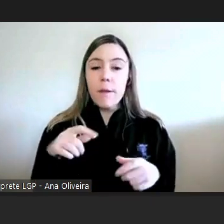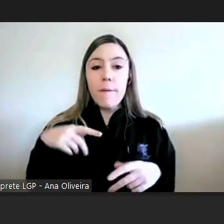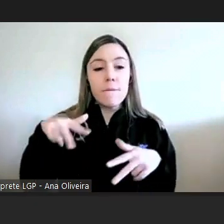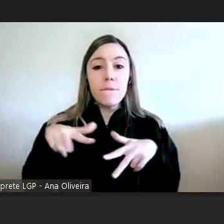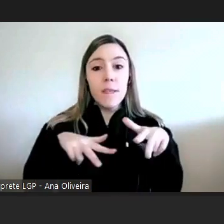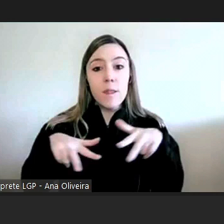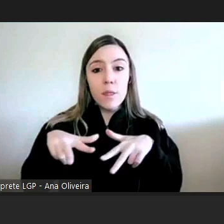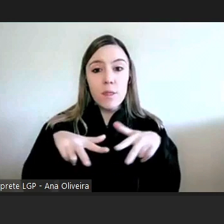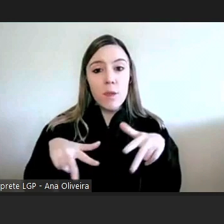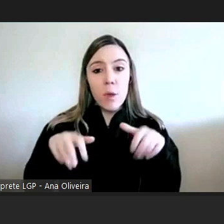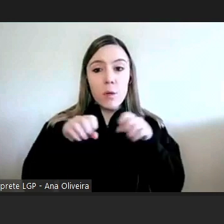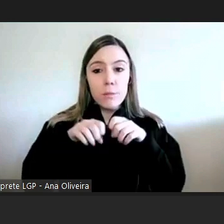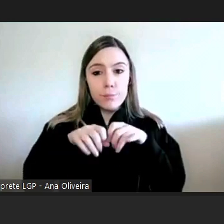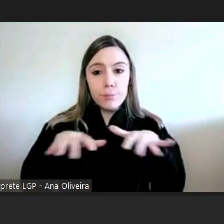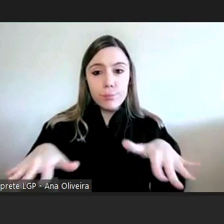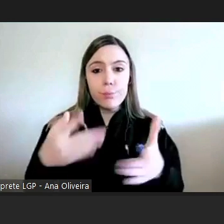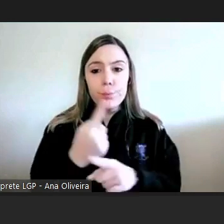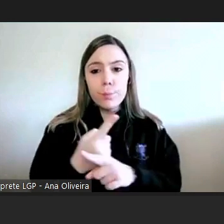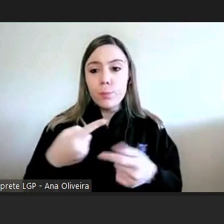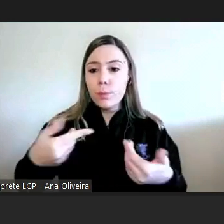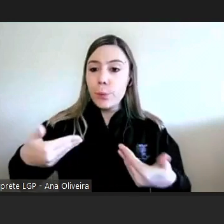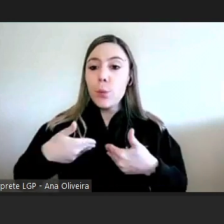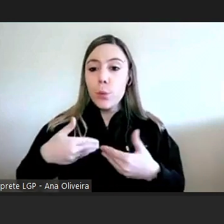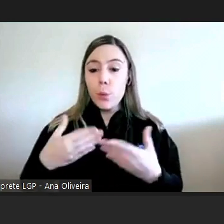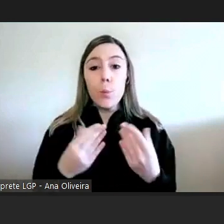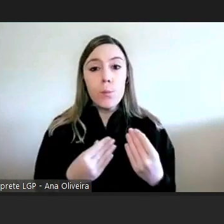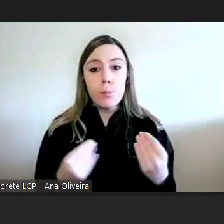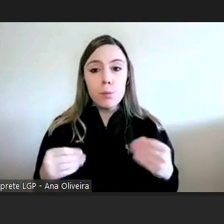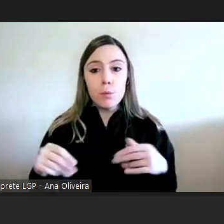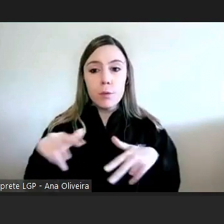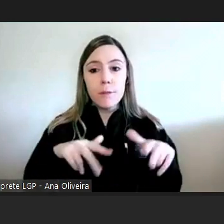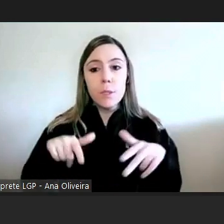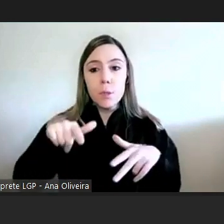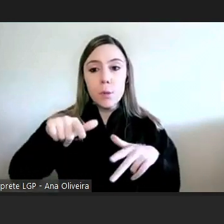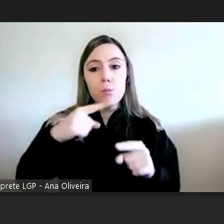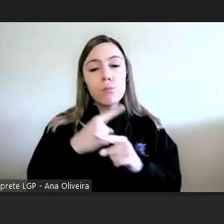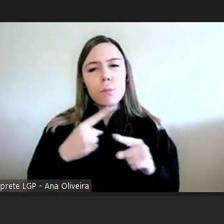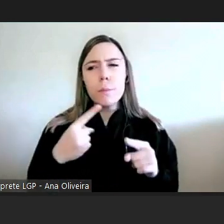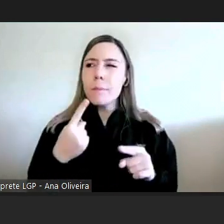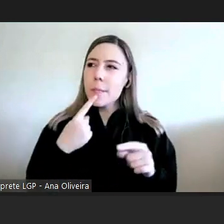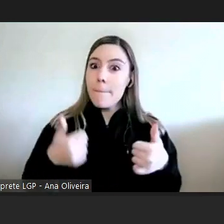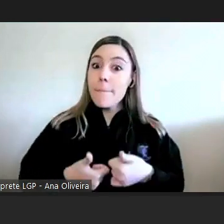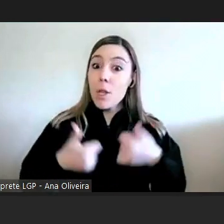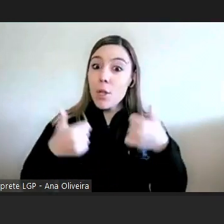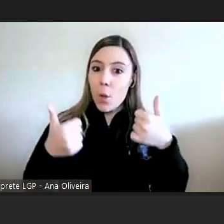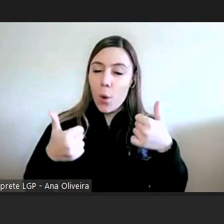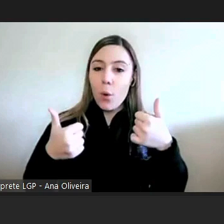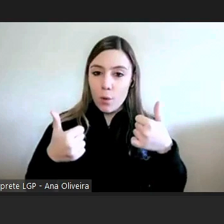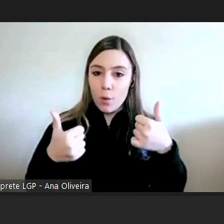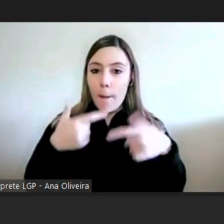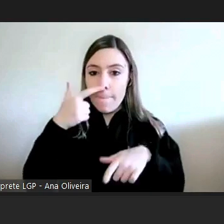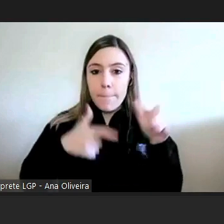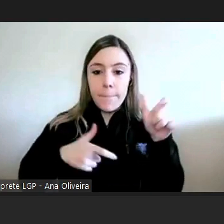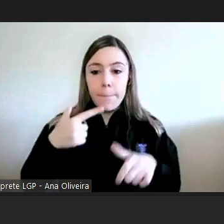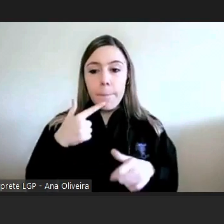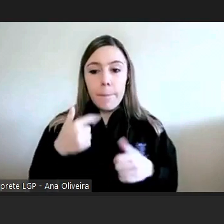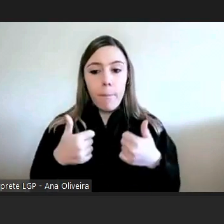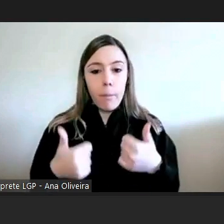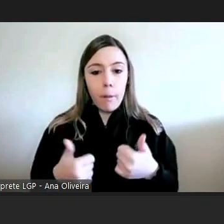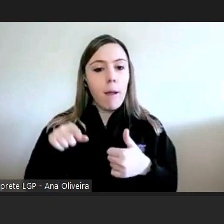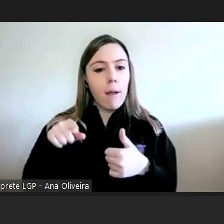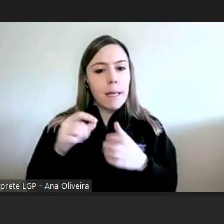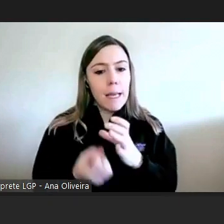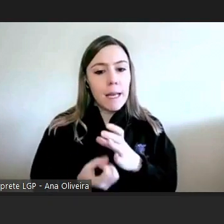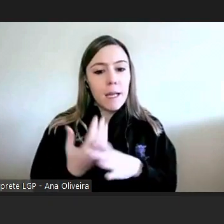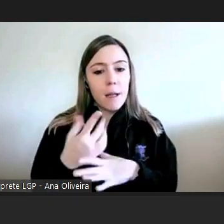porque tem-nos ajudado bastante esse vídeo a que seja mais compreendido sobretudo pelos cidadãos ele foi criado